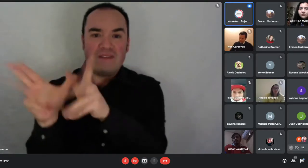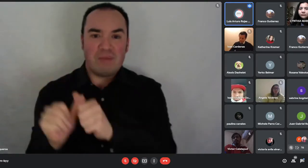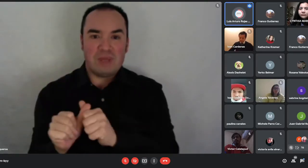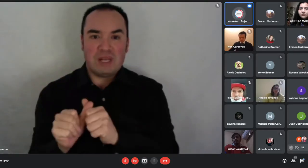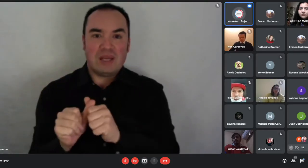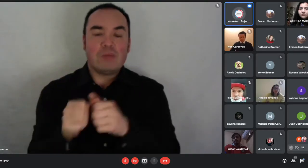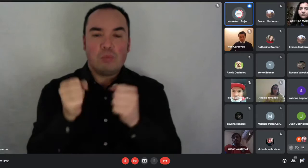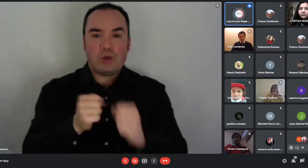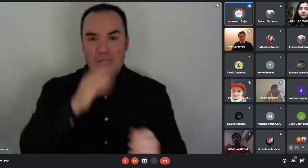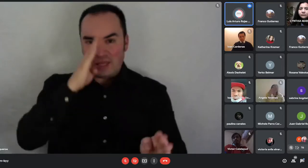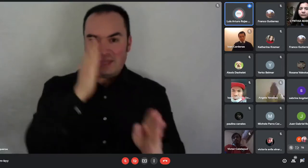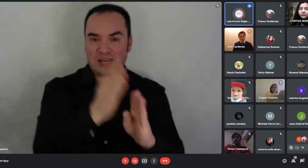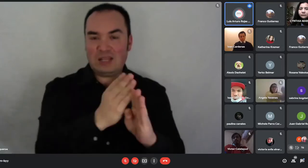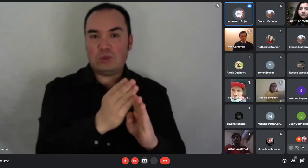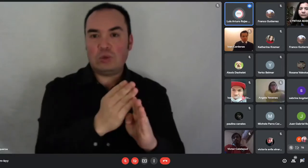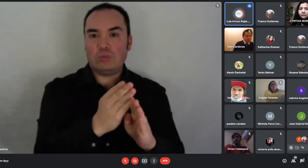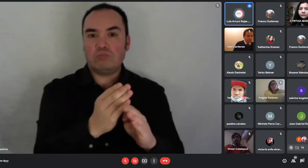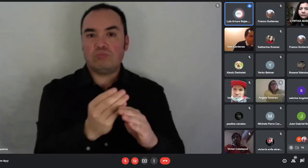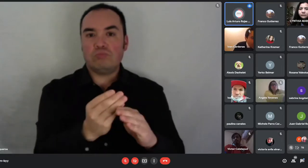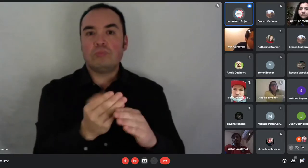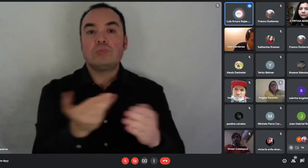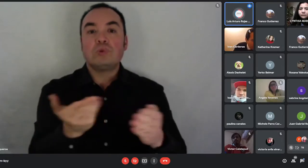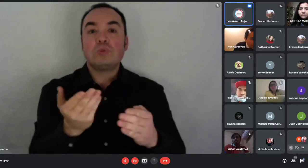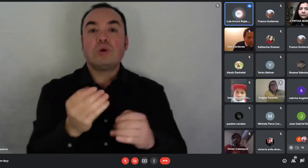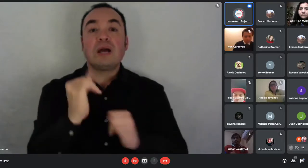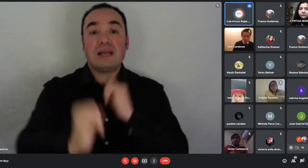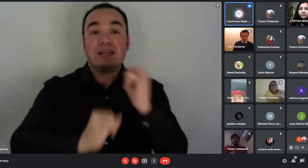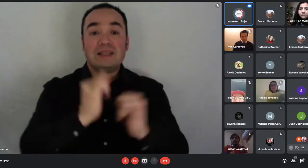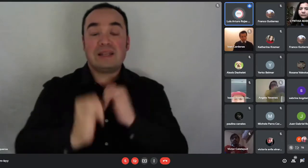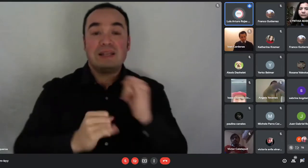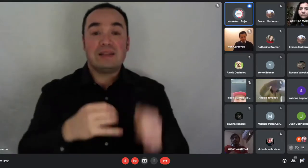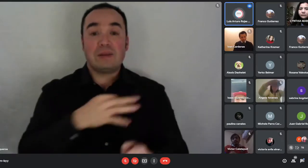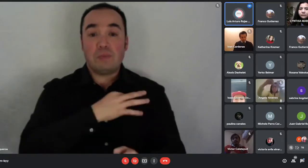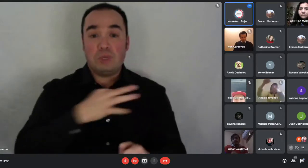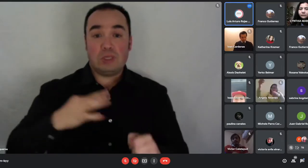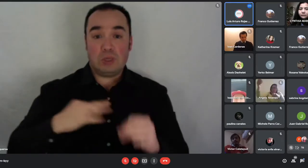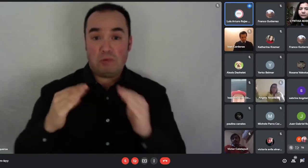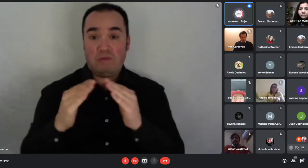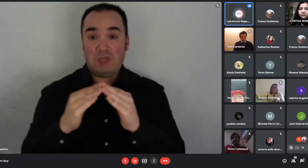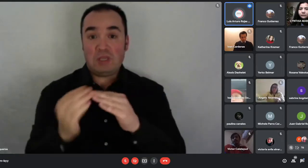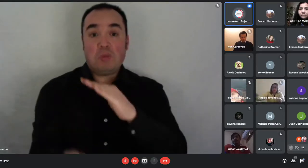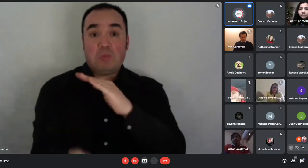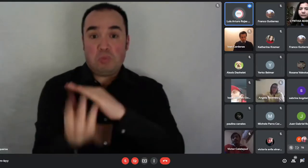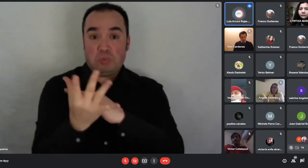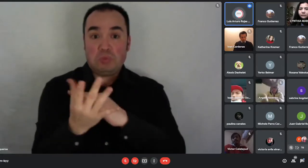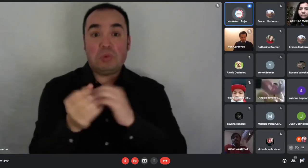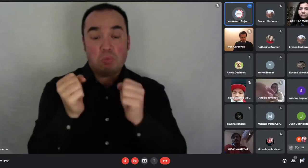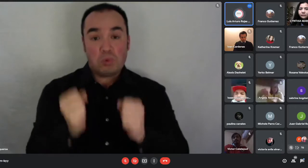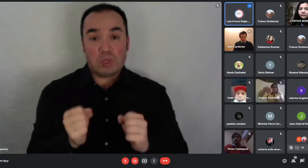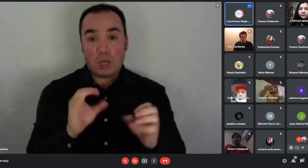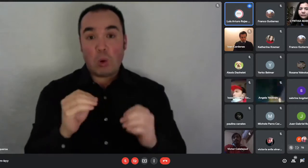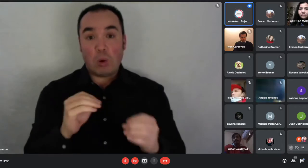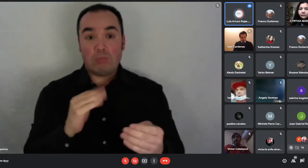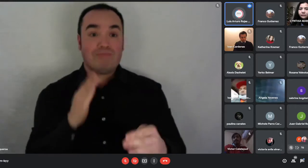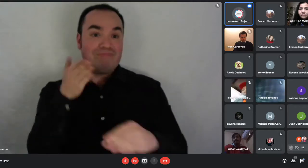dispone para postulaciones en línea o presencialmente, como también podemos postular a través de algún comité habitacional.